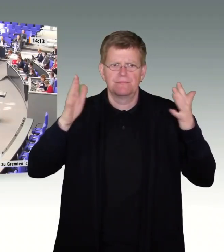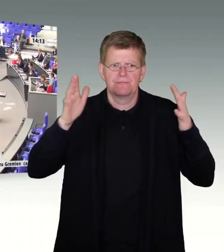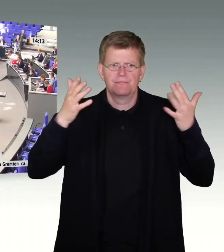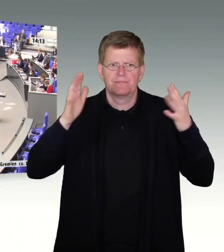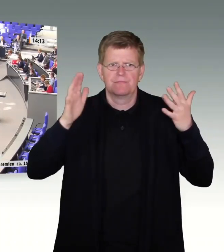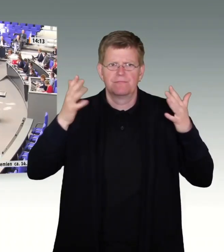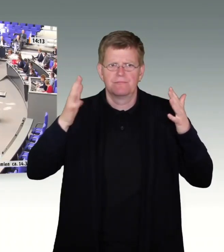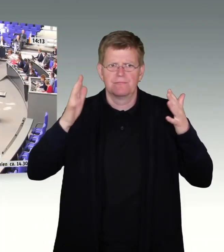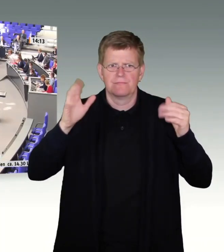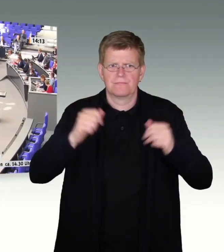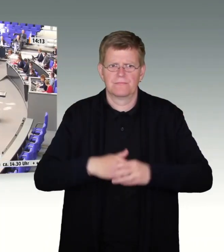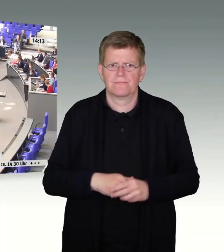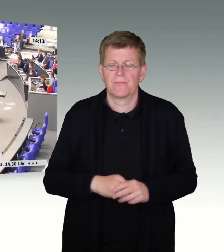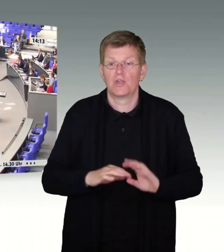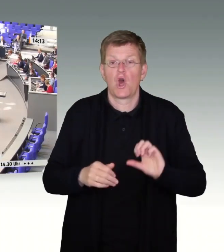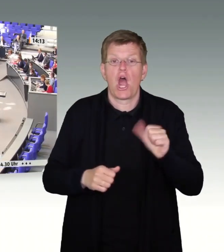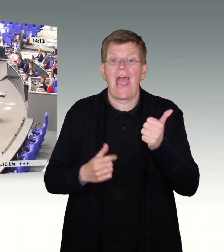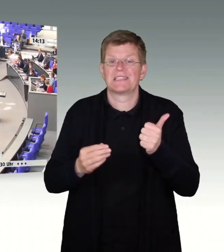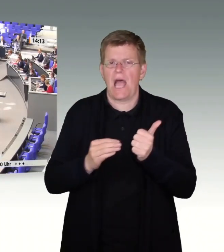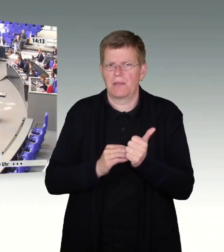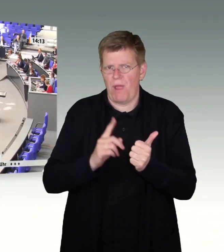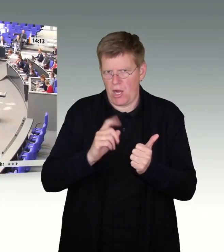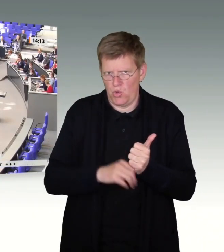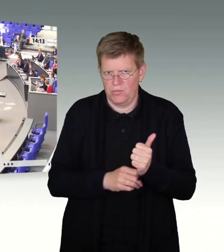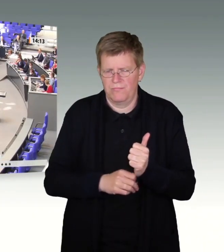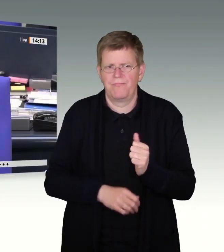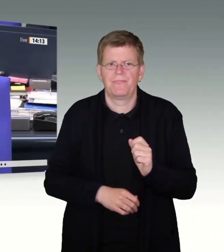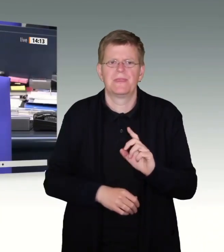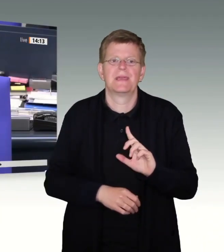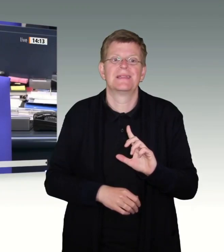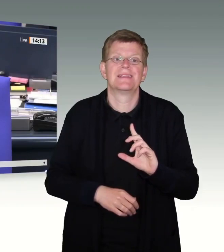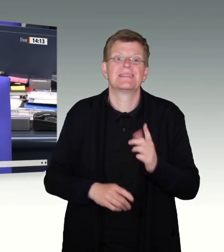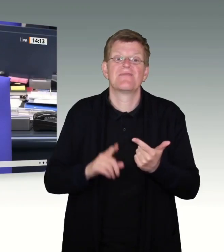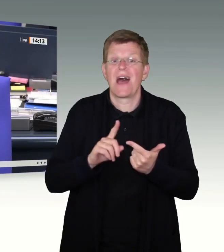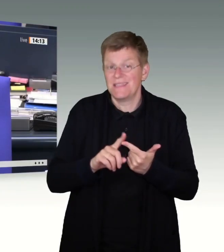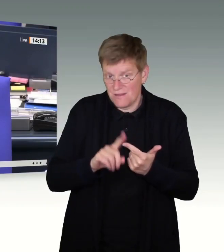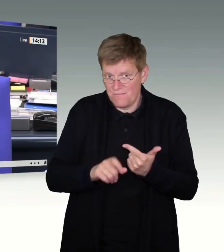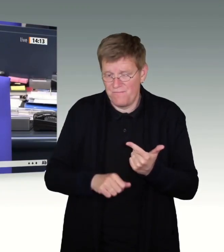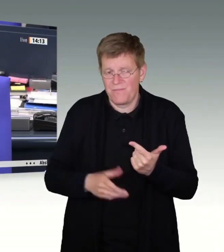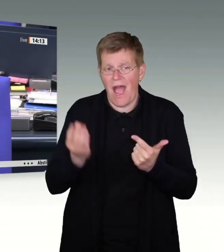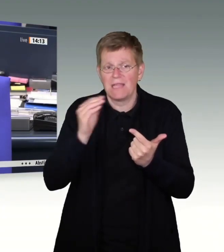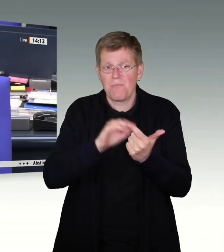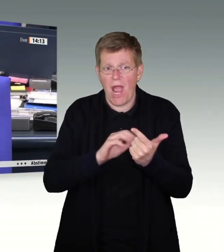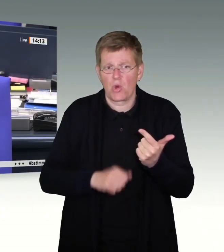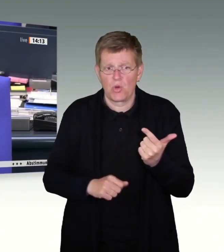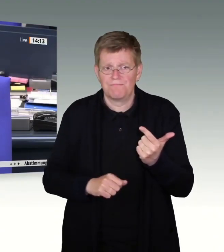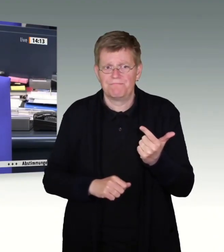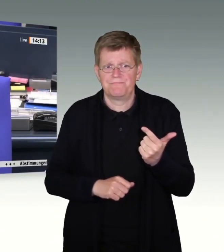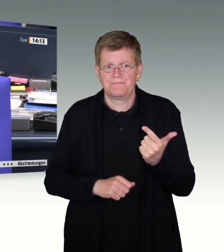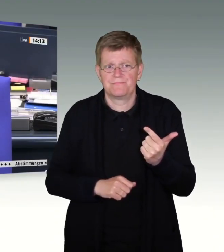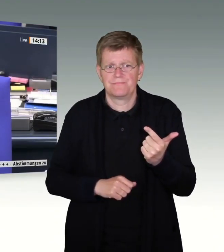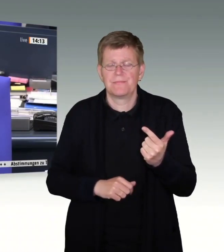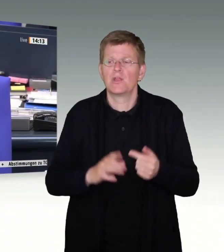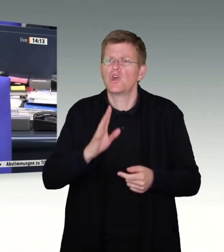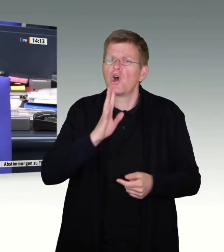Das war die erste Anmerkung. Eine zweite Anmerkung. Es steht nach wie vor jedem